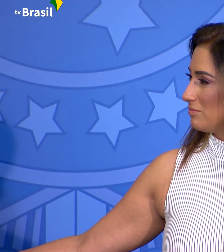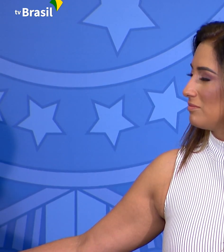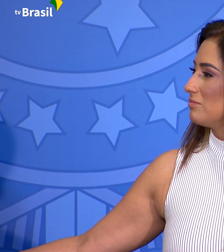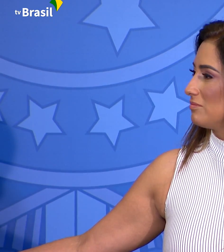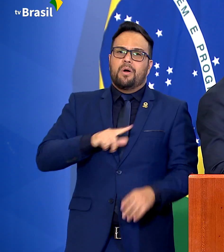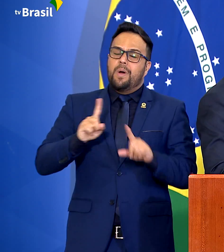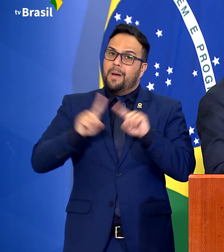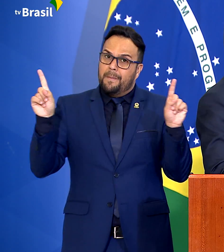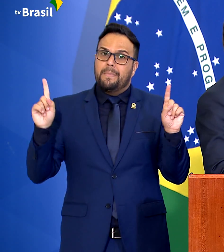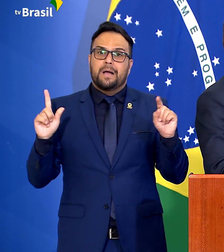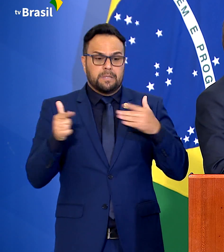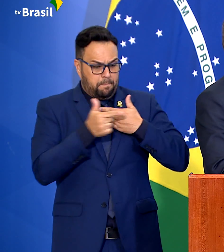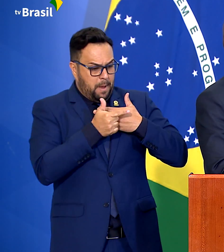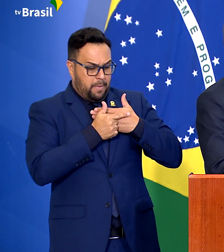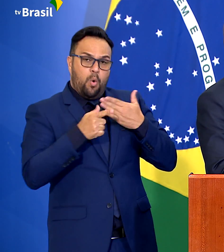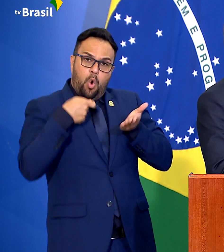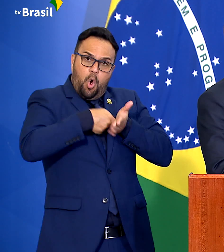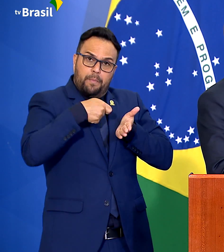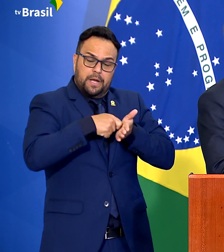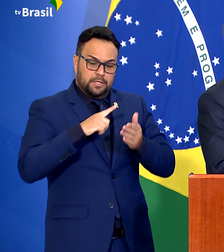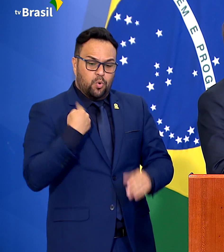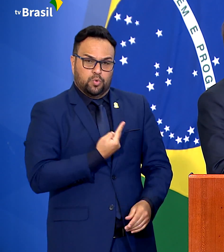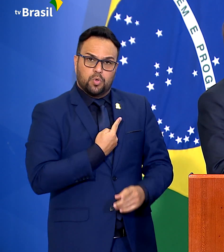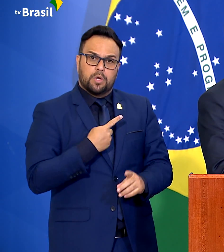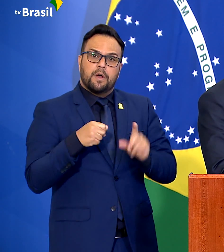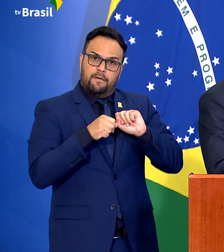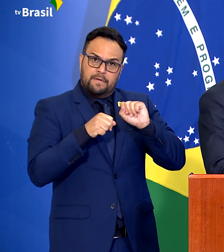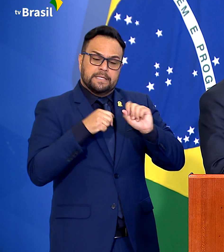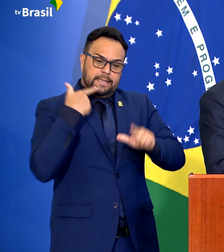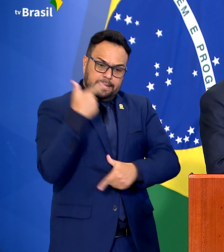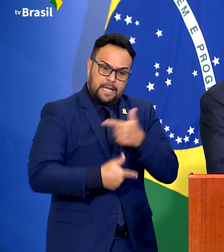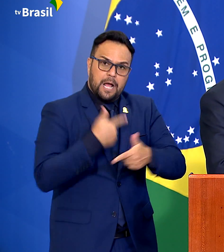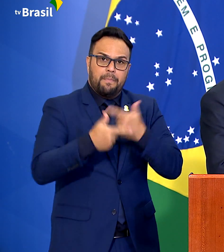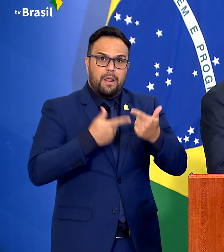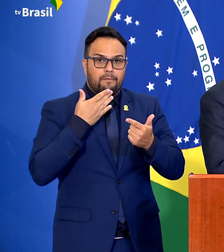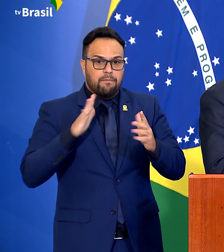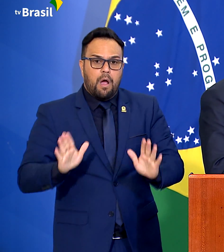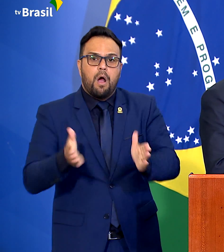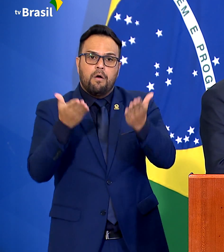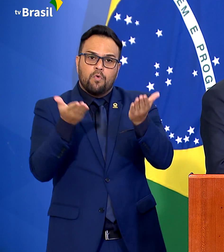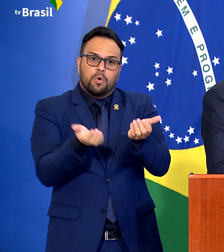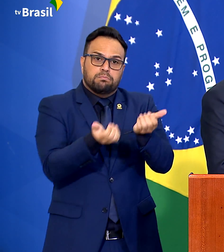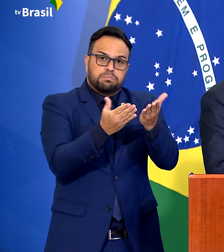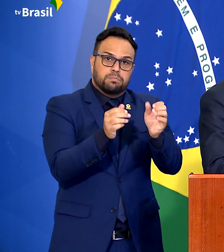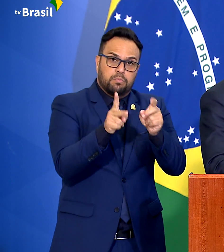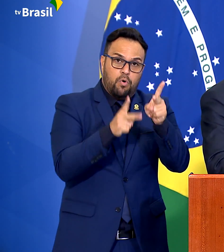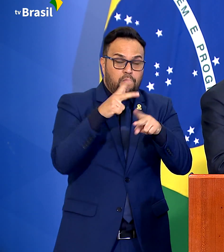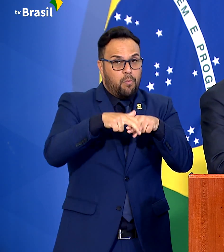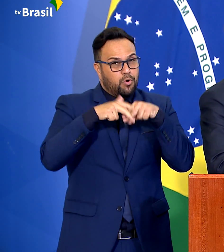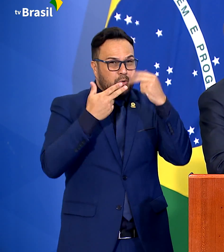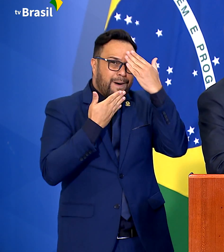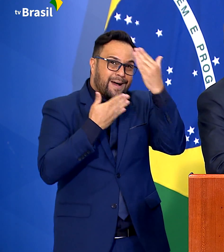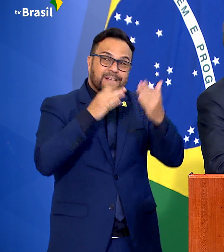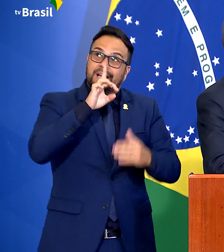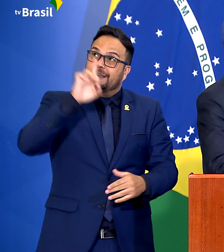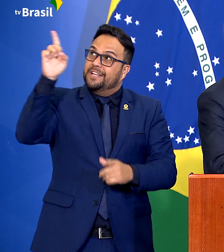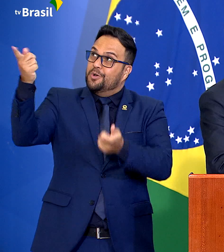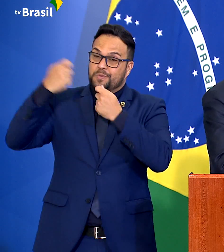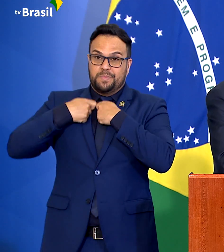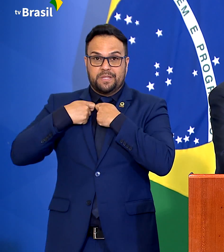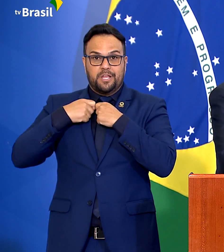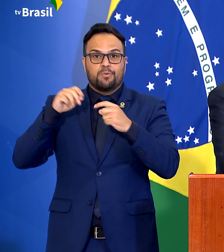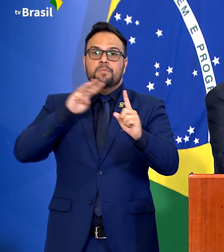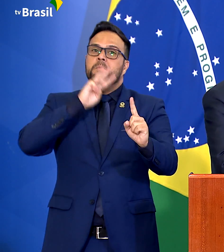obrigação, como é a obrigação do Ibanez também, trabalhar nesse sentido. Então, agradeço a Deus pela missão